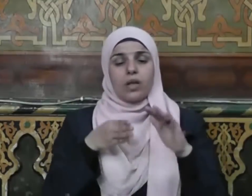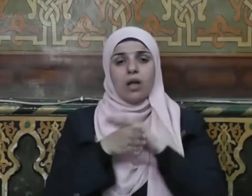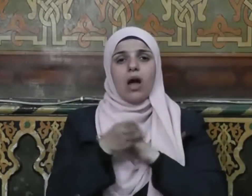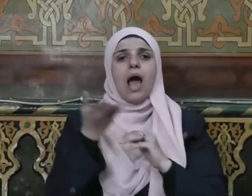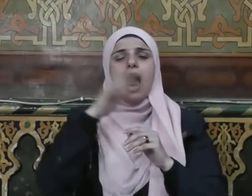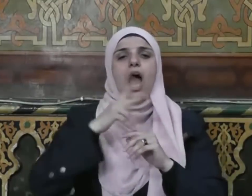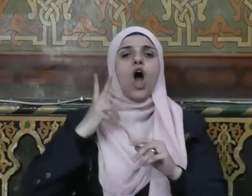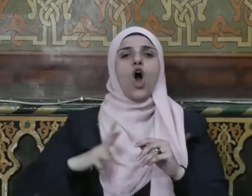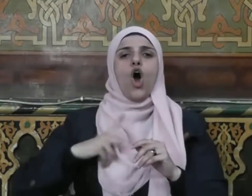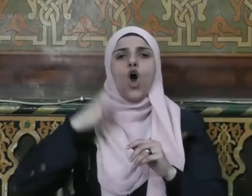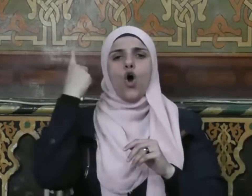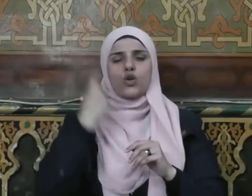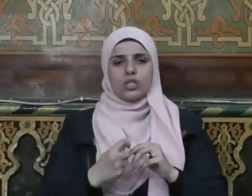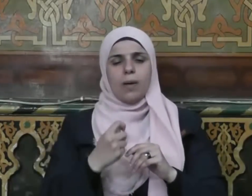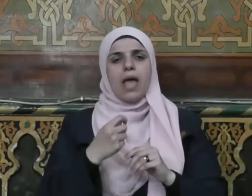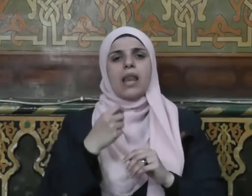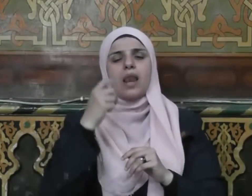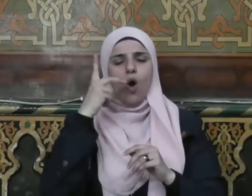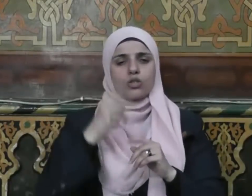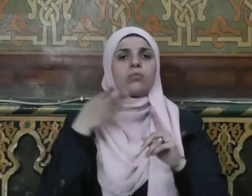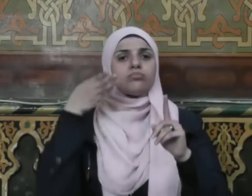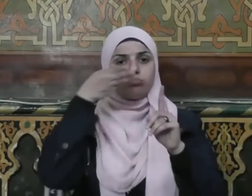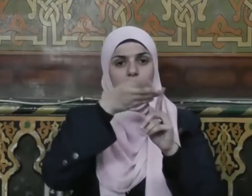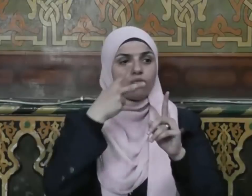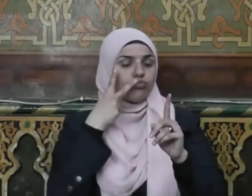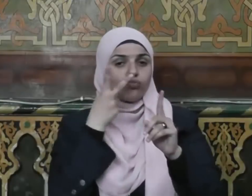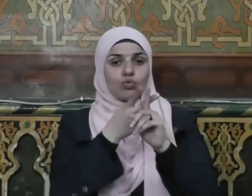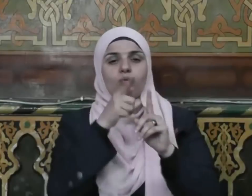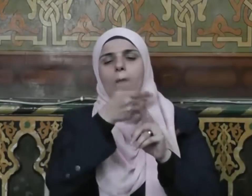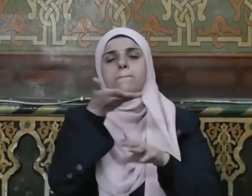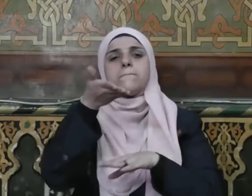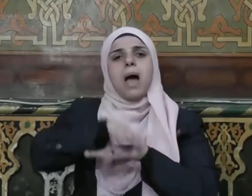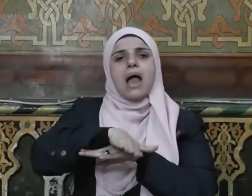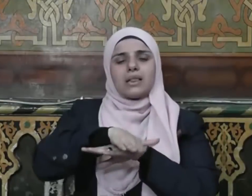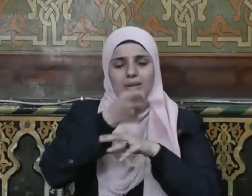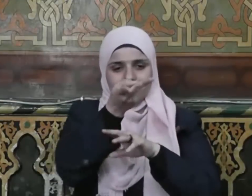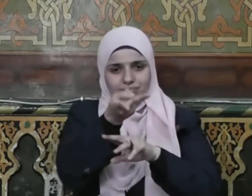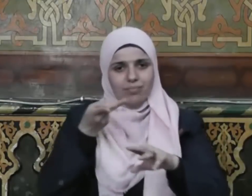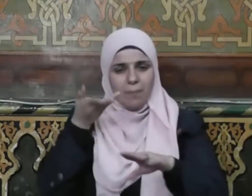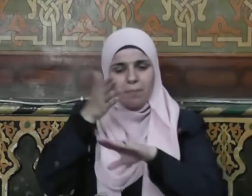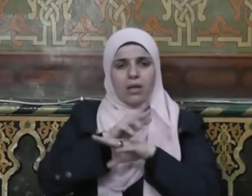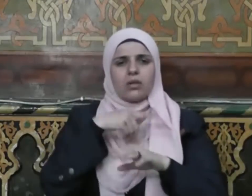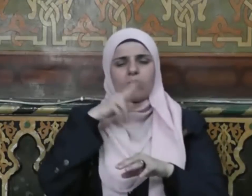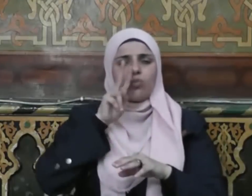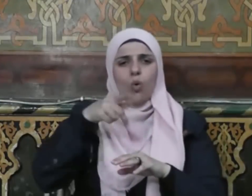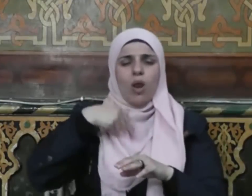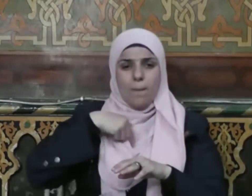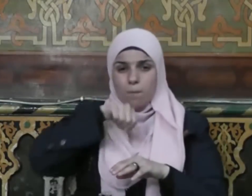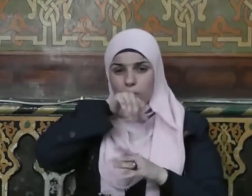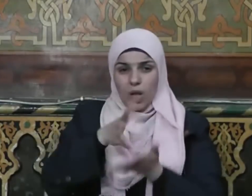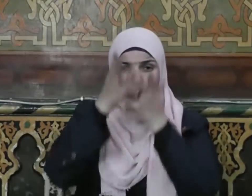على عثمان بن مضعون رضي الله عنه وهو ميت فأكب عليه